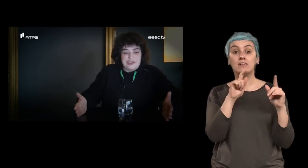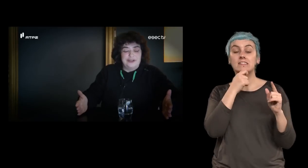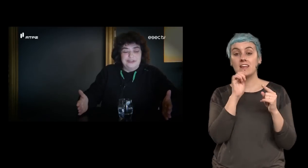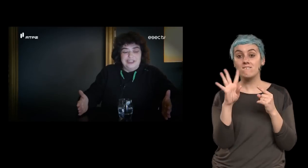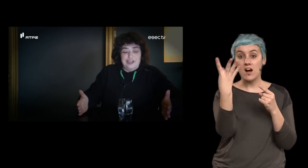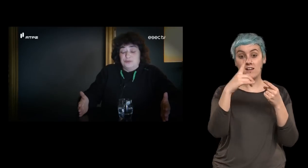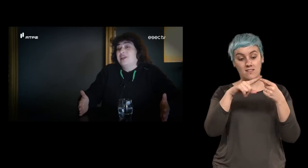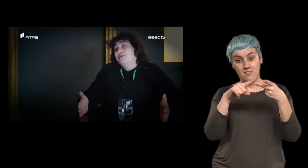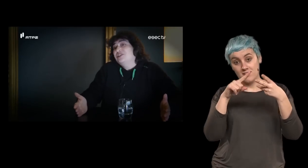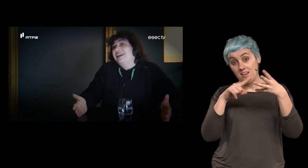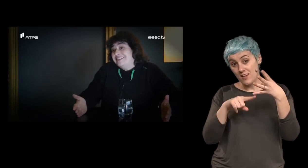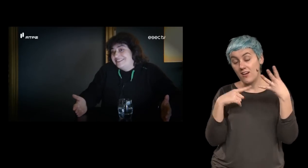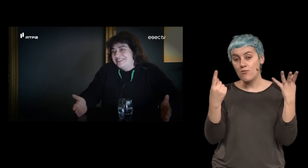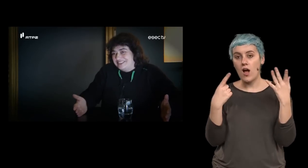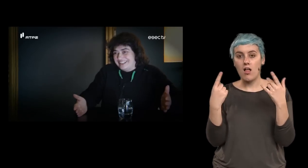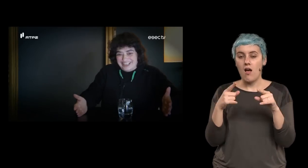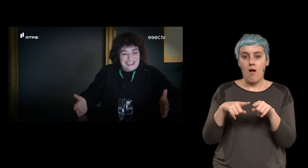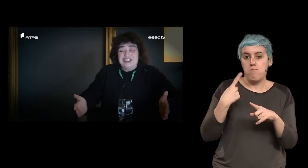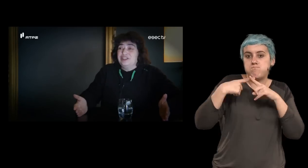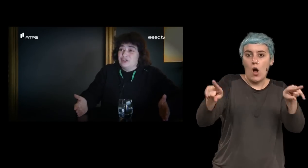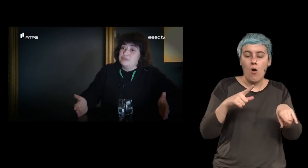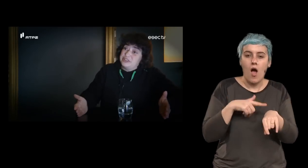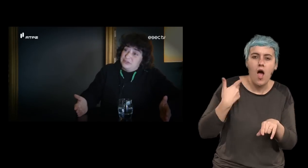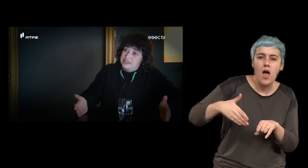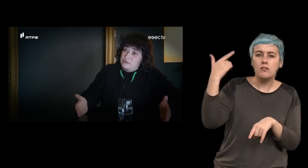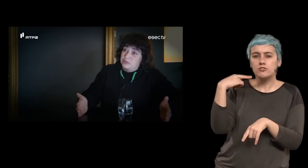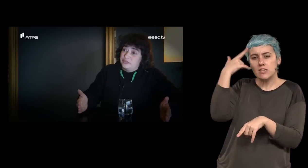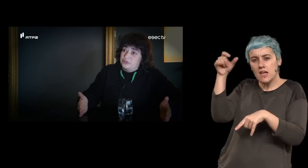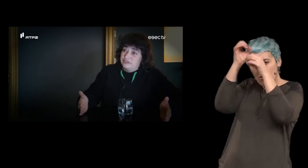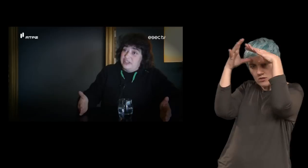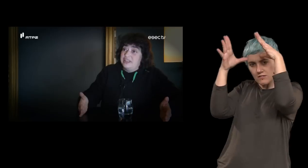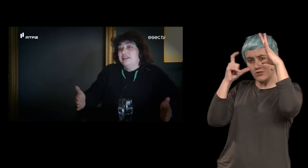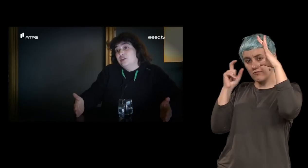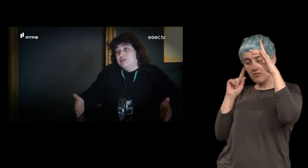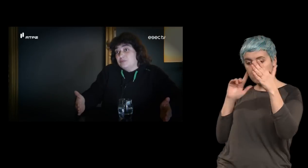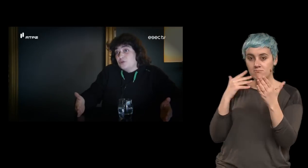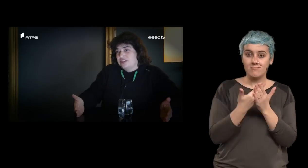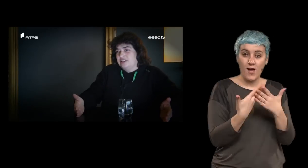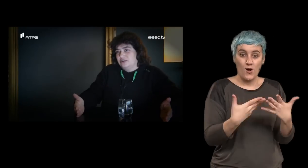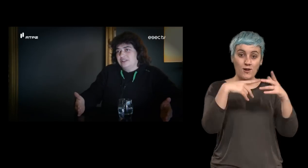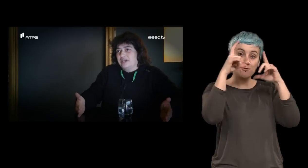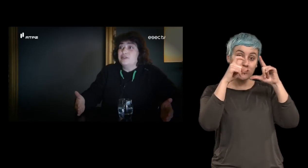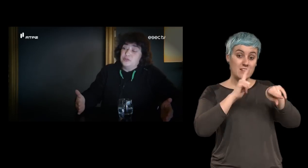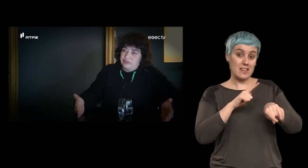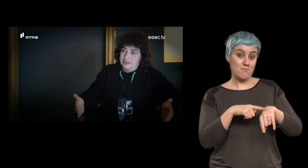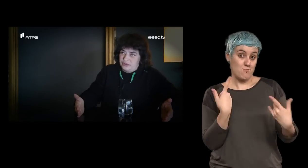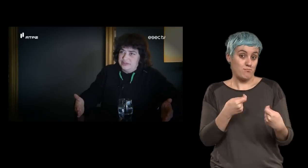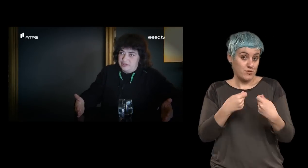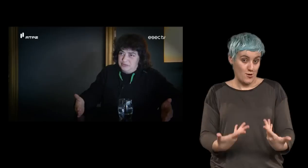são um salto gigante entre aquilo que nós operacionalizamos como fotografia e aquilo que podemos hoje em dia considerar a fotografia do nosso tempo.